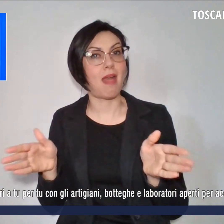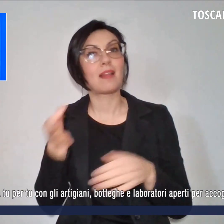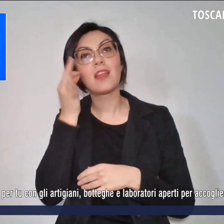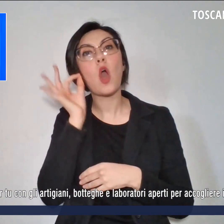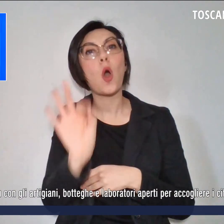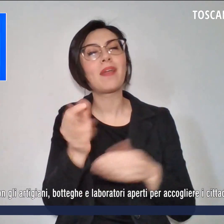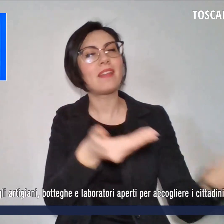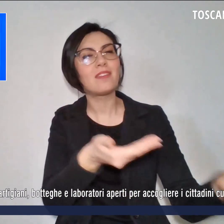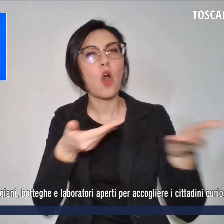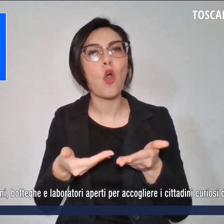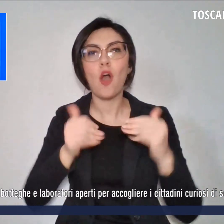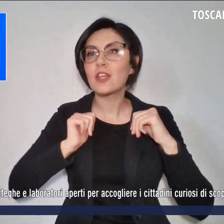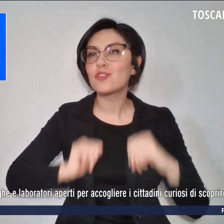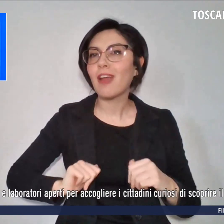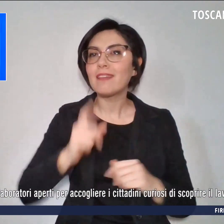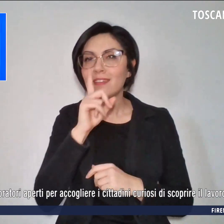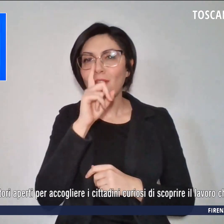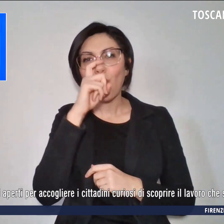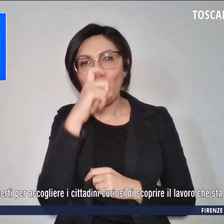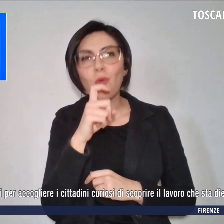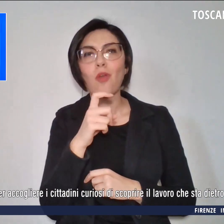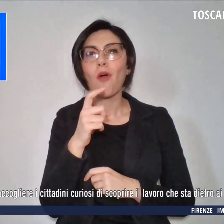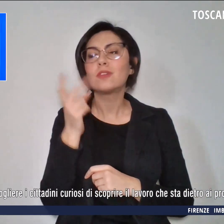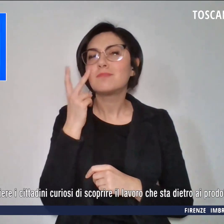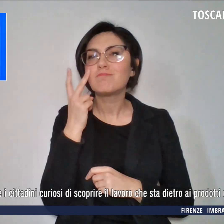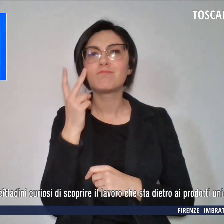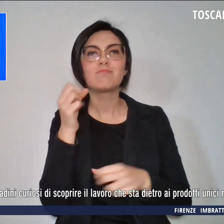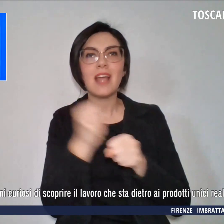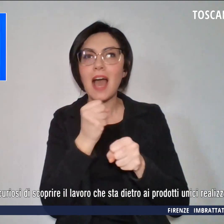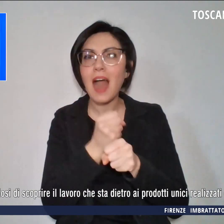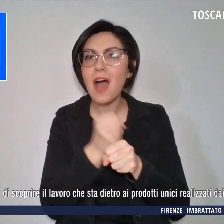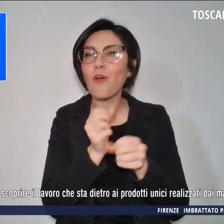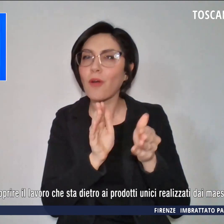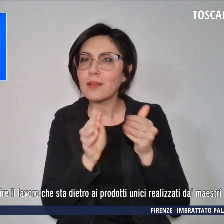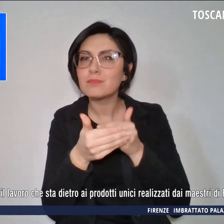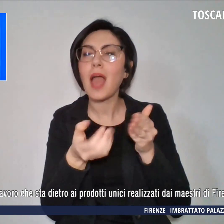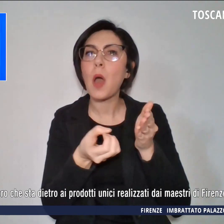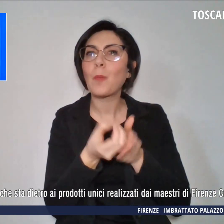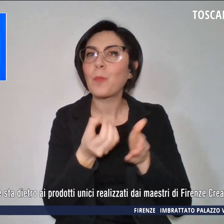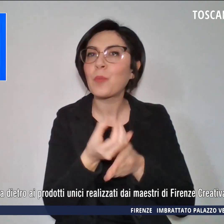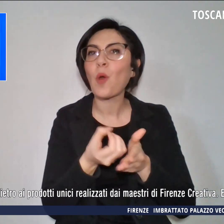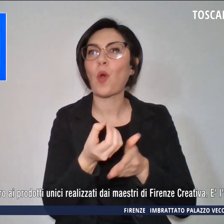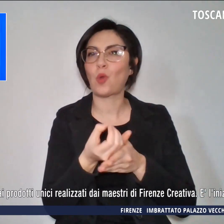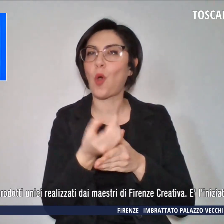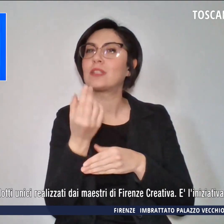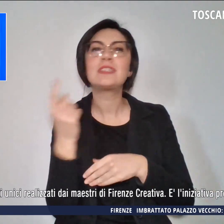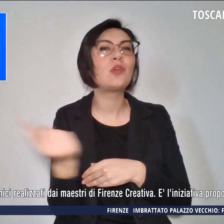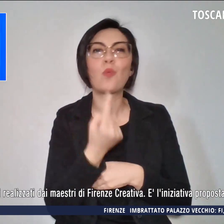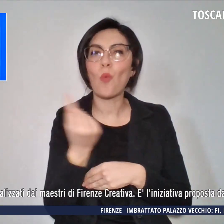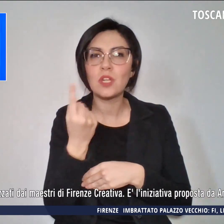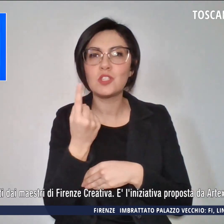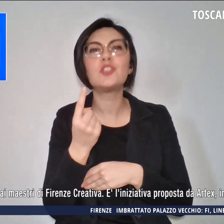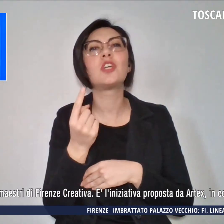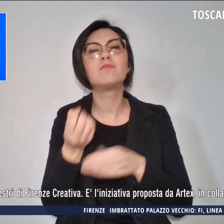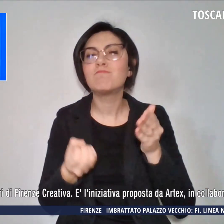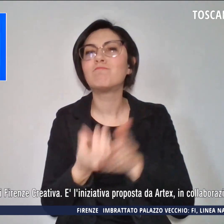cittadini curiosi di scoprire il lavoro che sta dietro ai prodotti unici realizzati dai maestri di